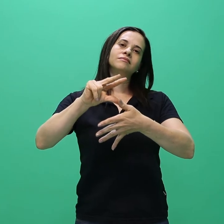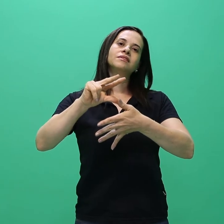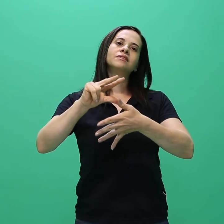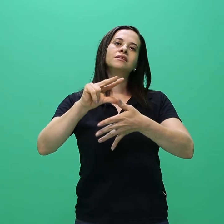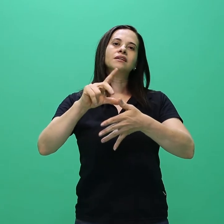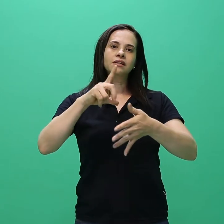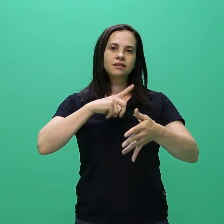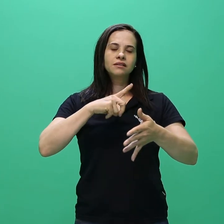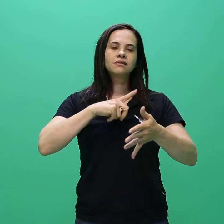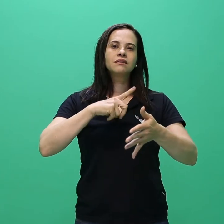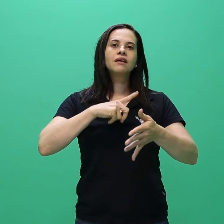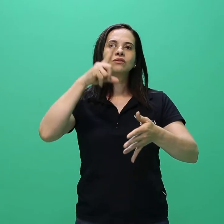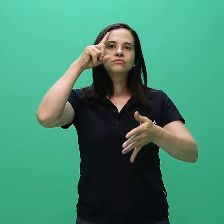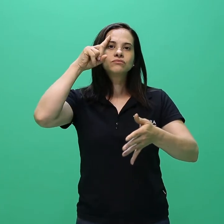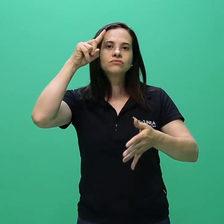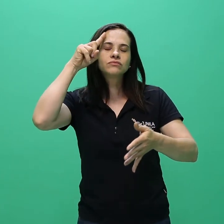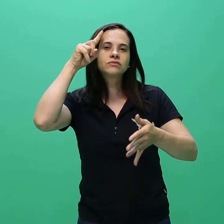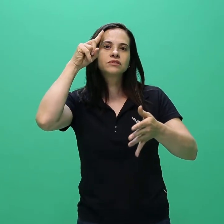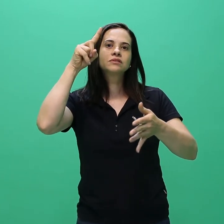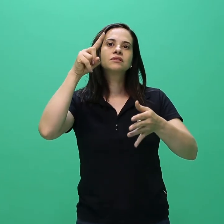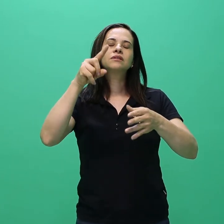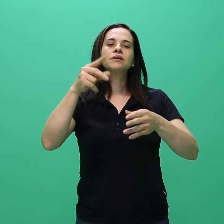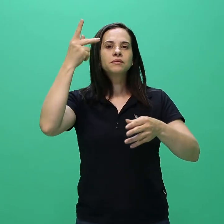de recurso pelos candidatos.